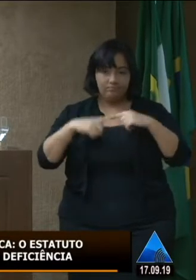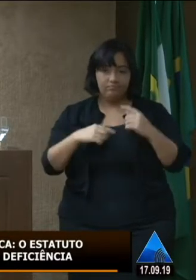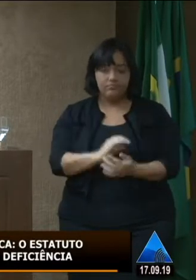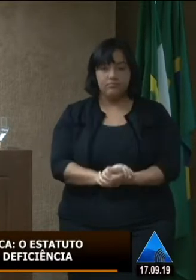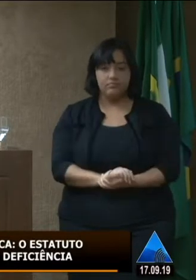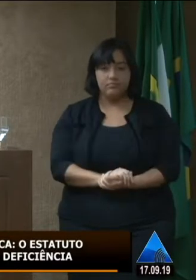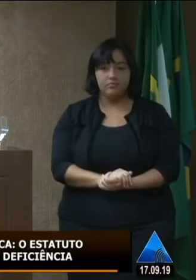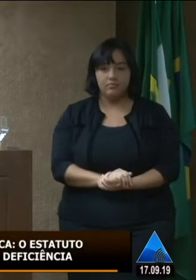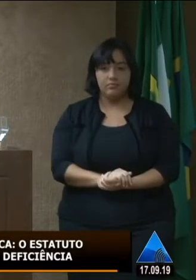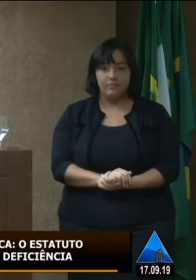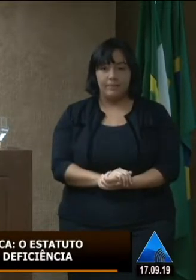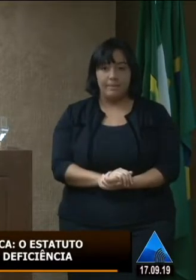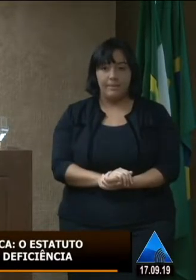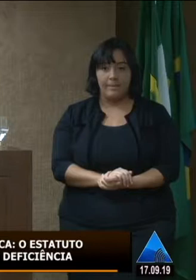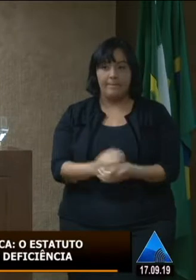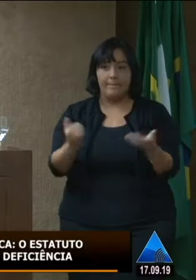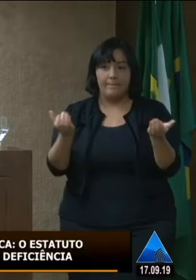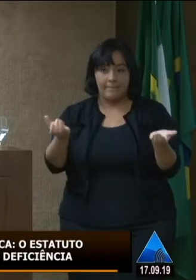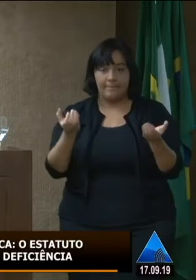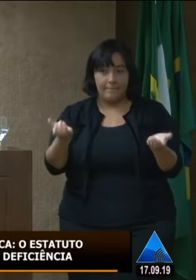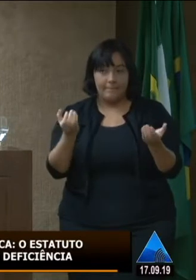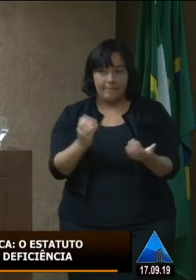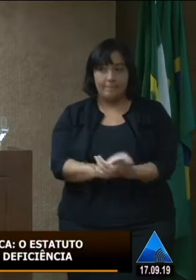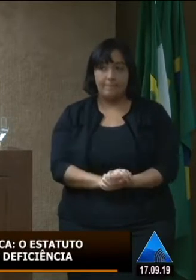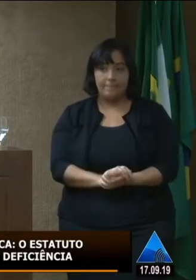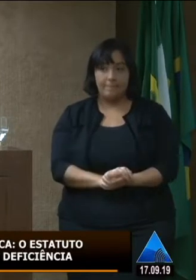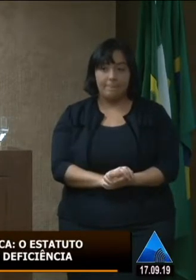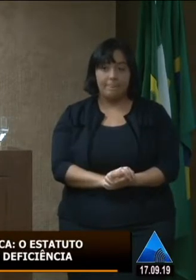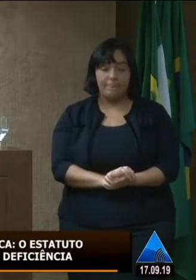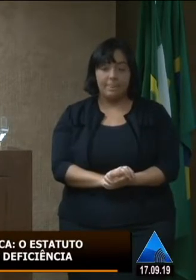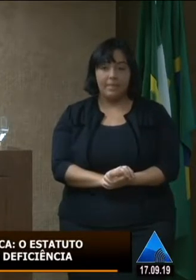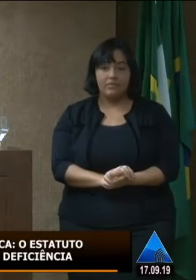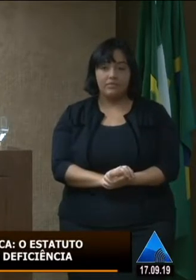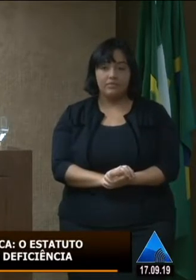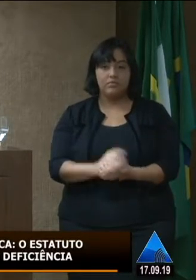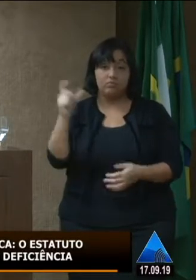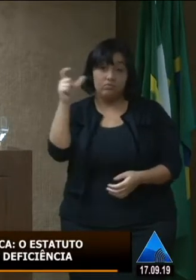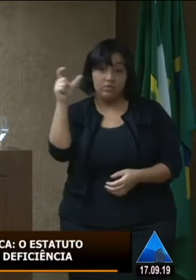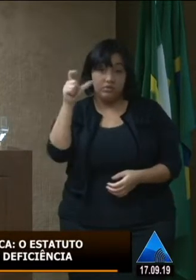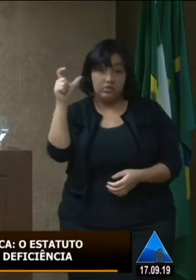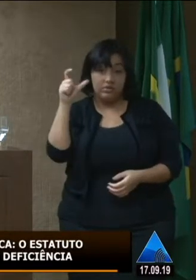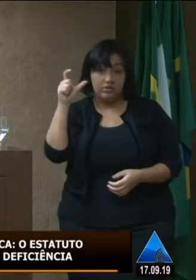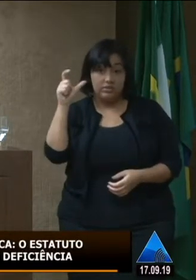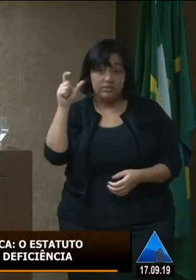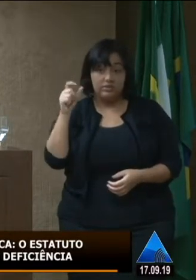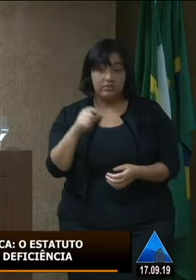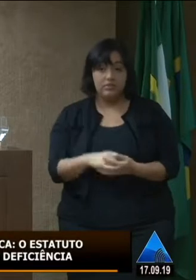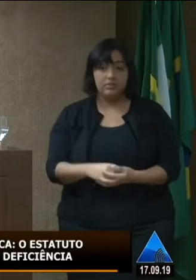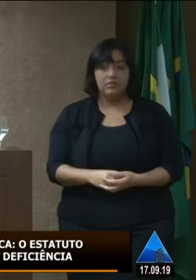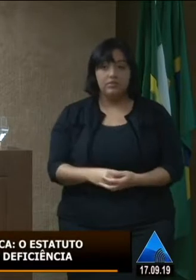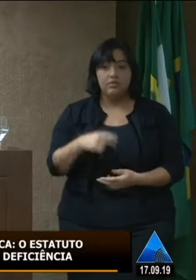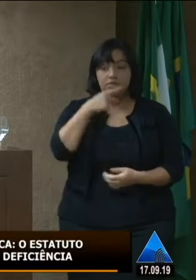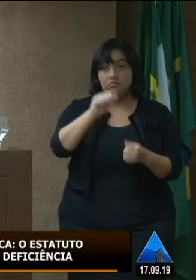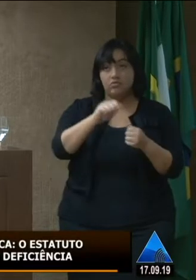subcoordenadora, querem tirar um simples laudo e uma carteira que identifica o deficiente,